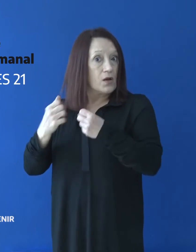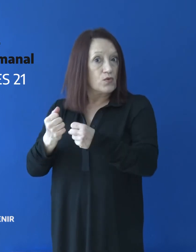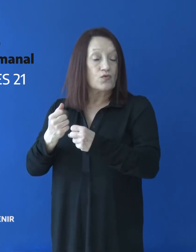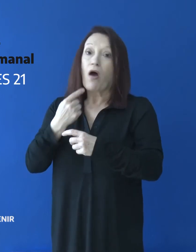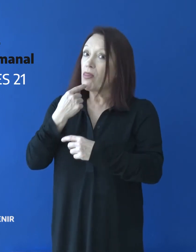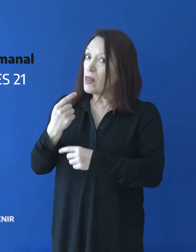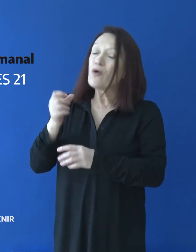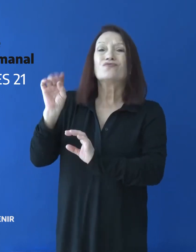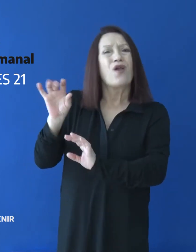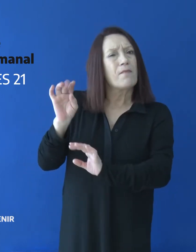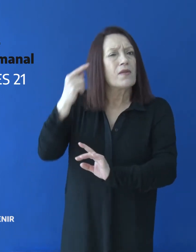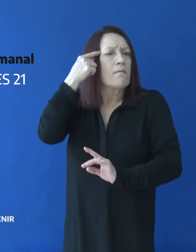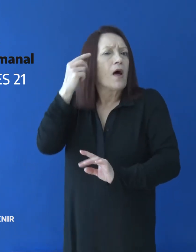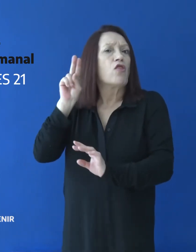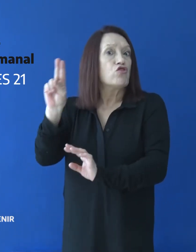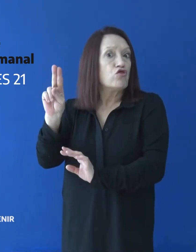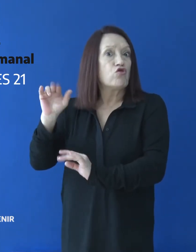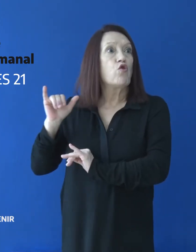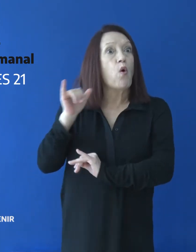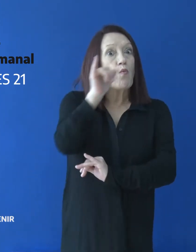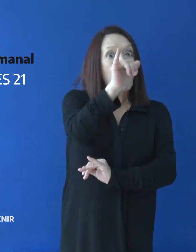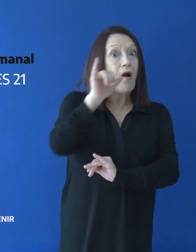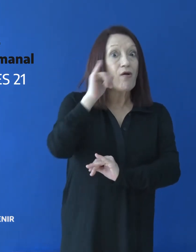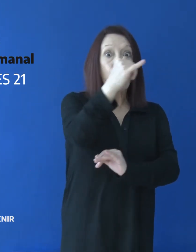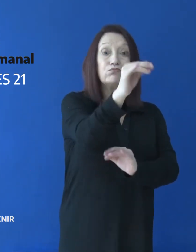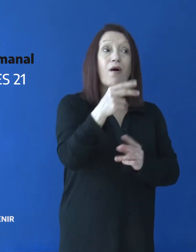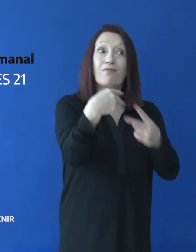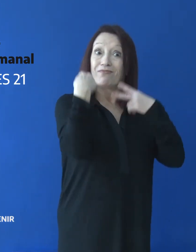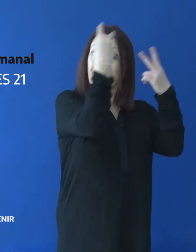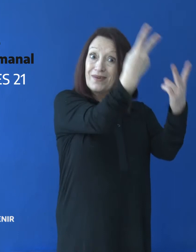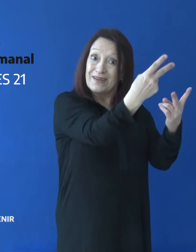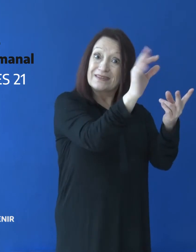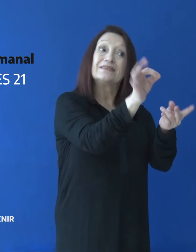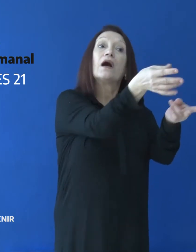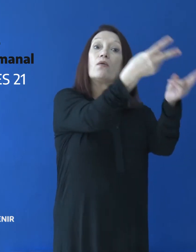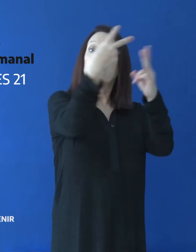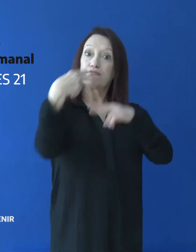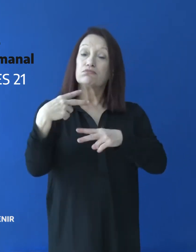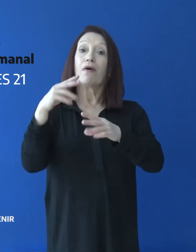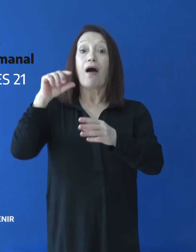recomendó permitir dos vuelos semanales, uno a Río Gallegos y otro a El Calafate.